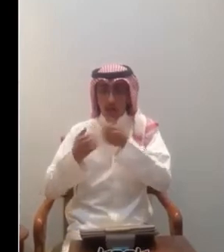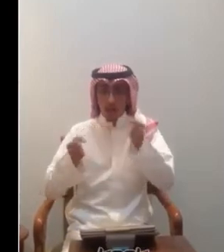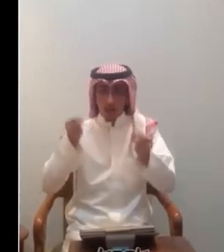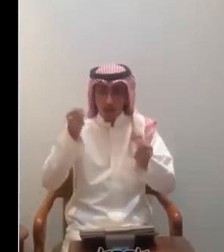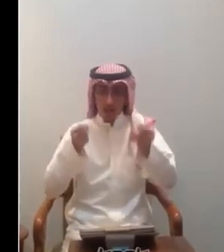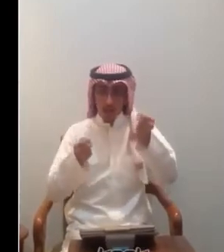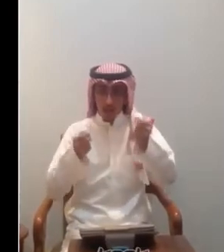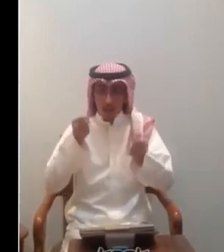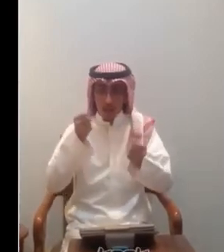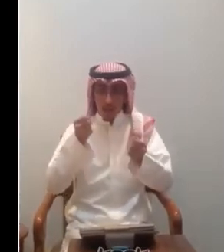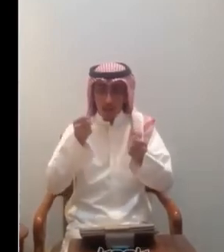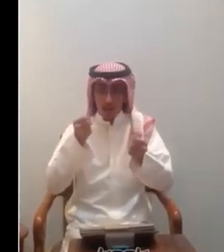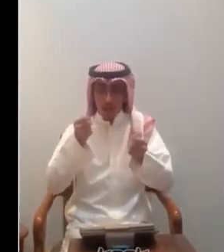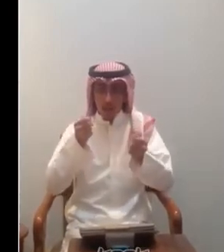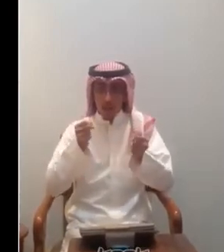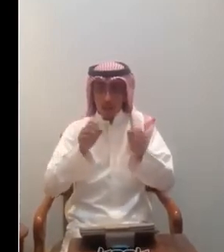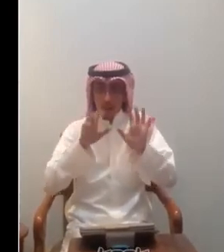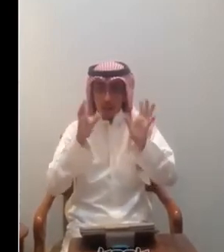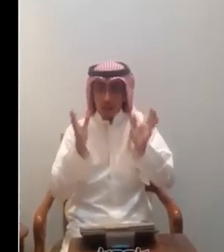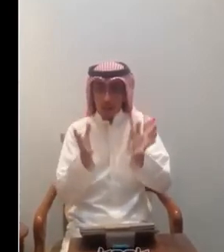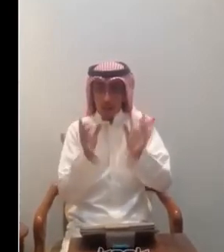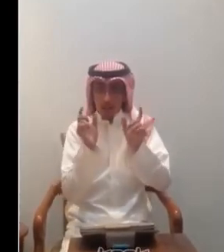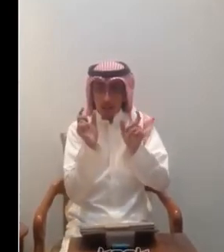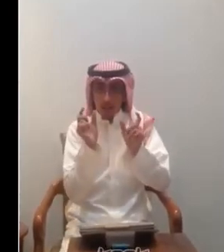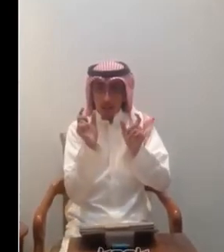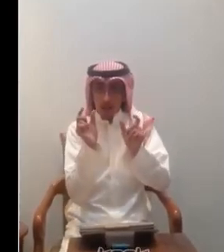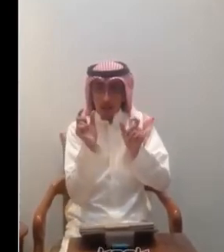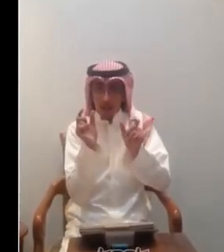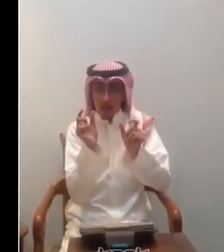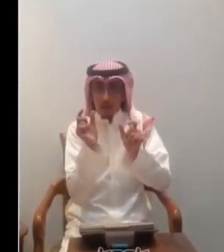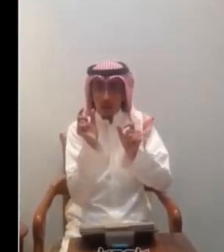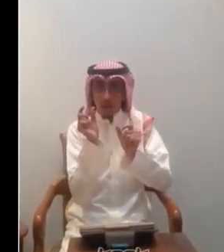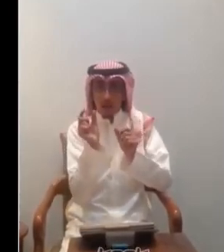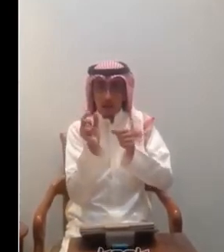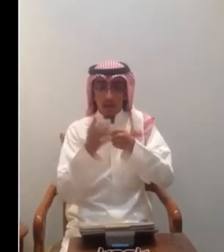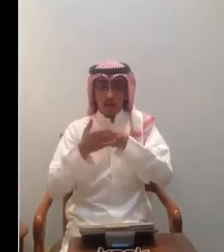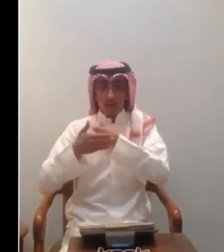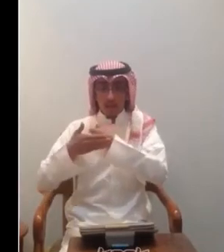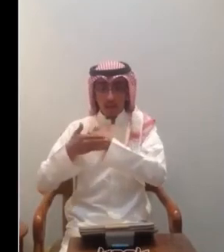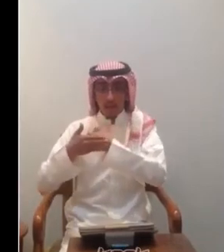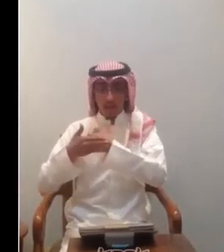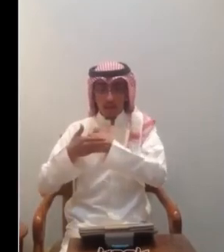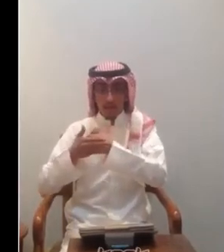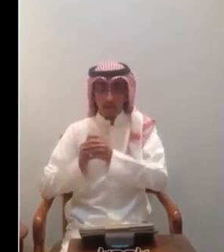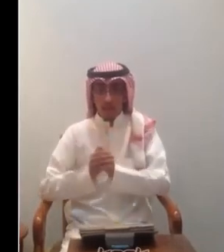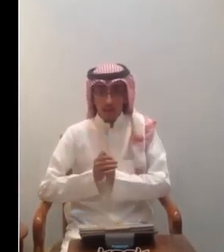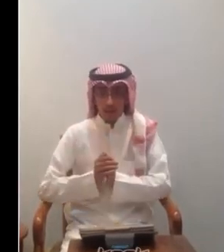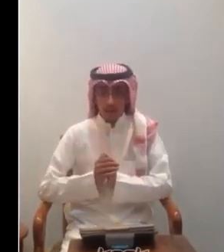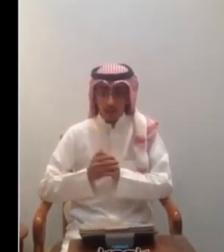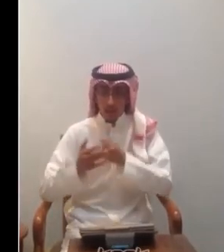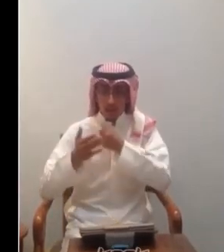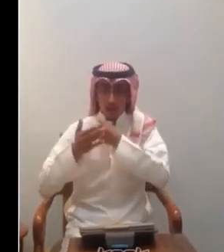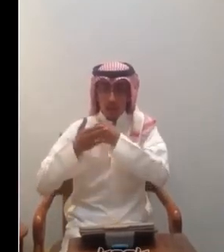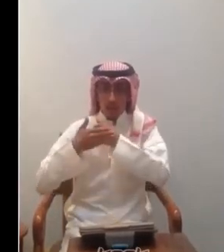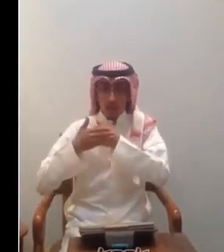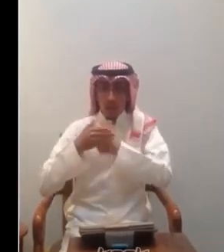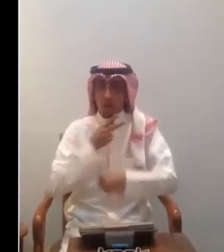السائق هي كلمة خادم أو خدمات كده فقط وتقول خدمات